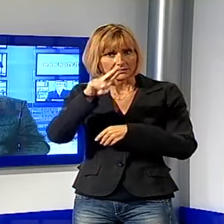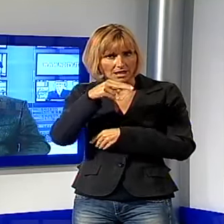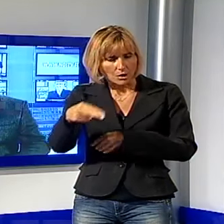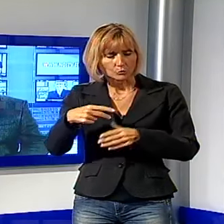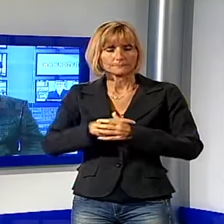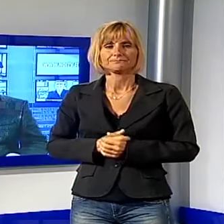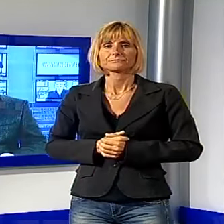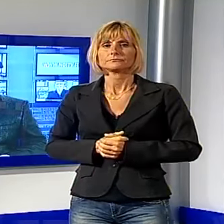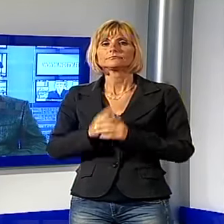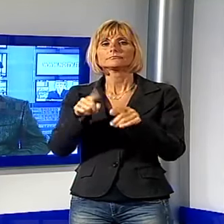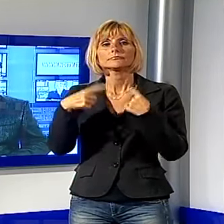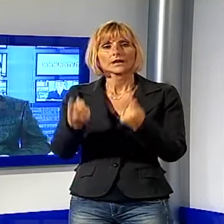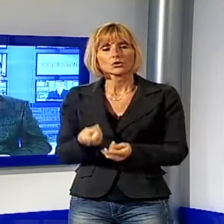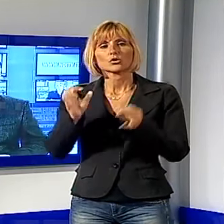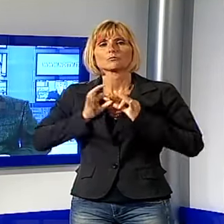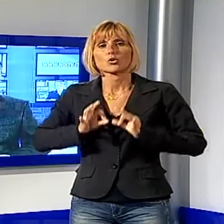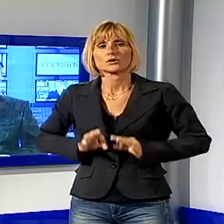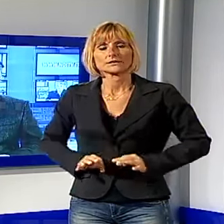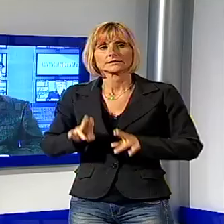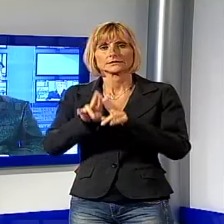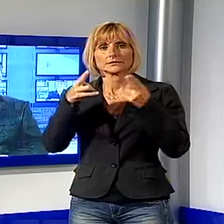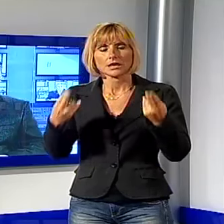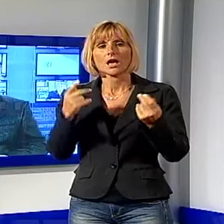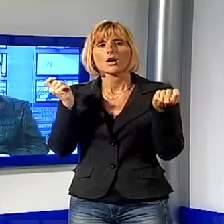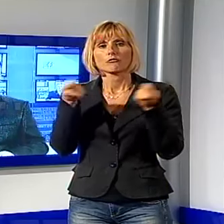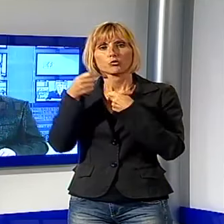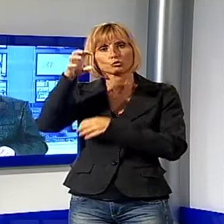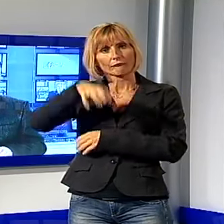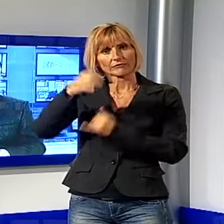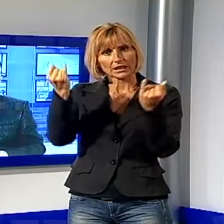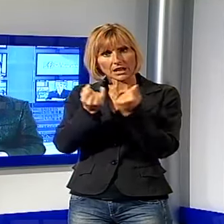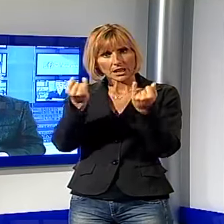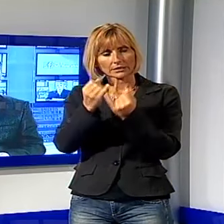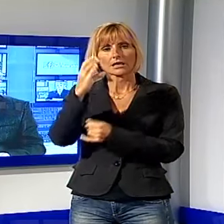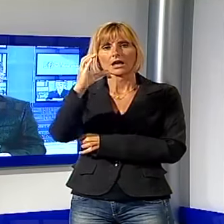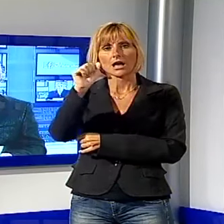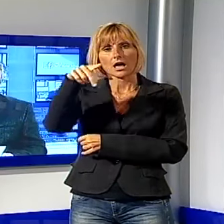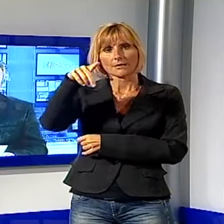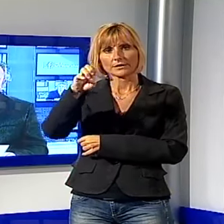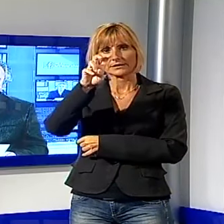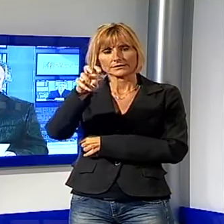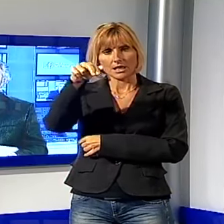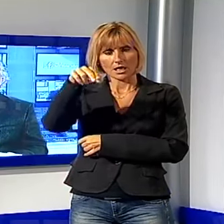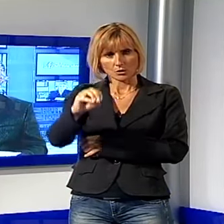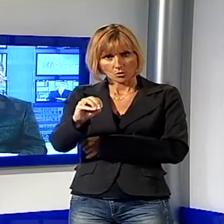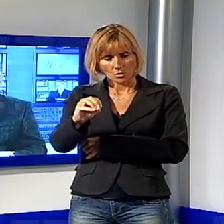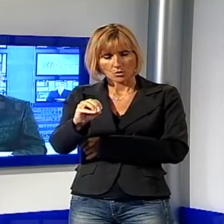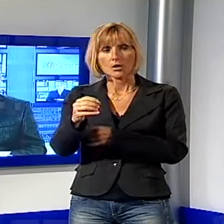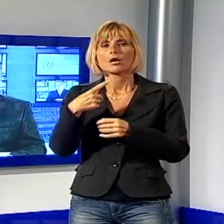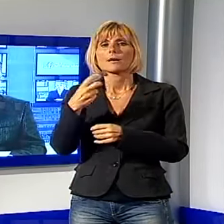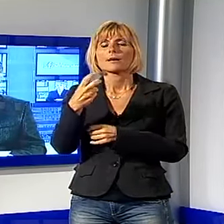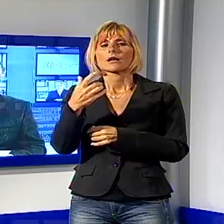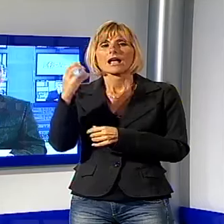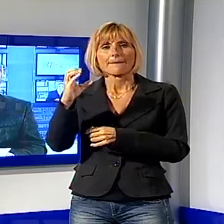euro. E ancora la polizia ha sventato il furto in una villetta di Capezzano-Pianore, una frazione del